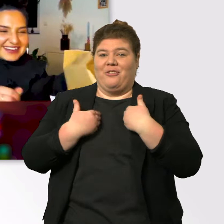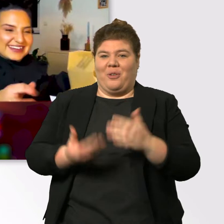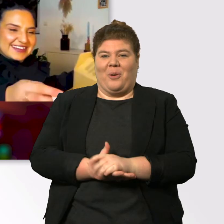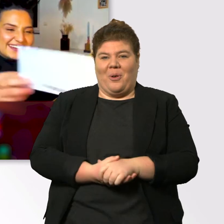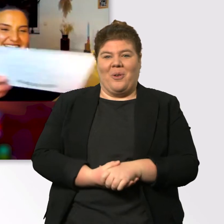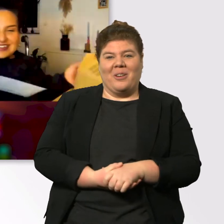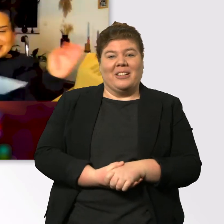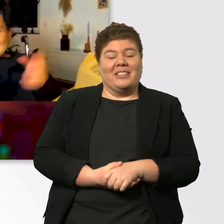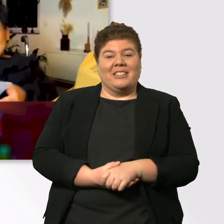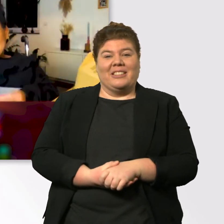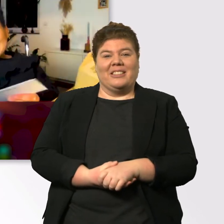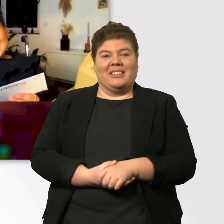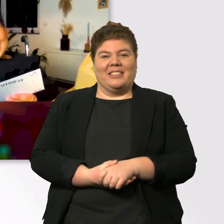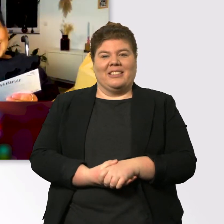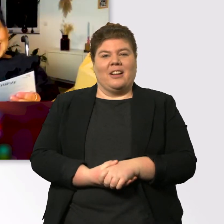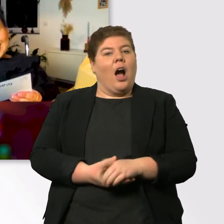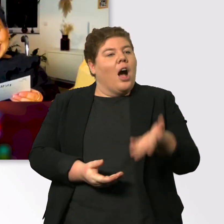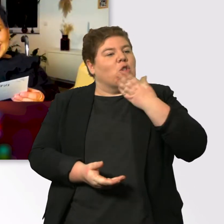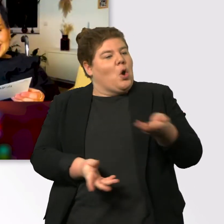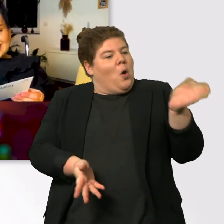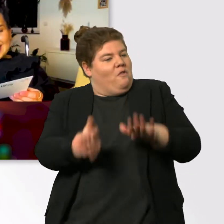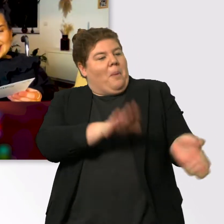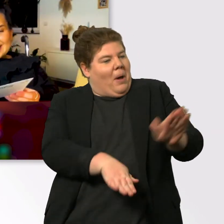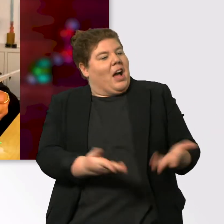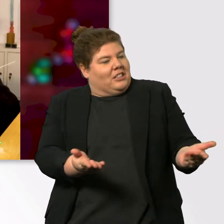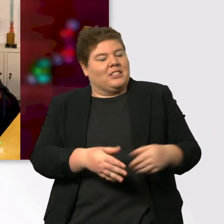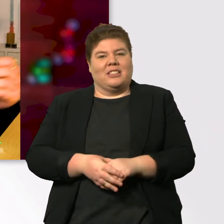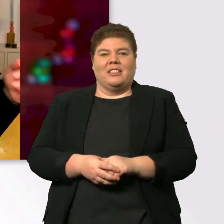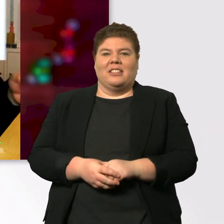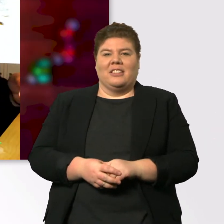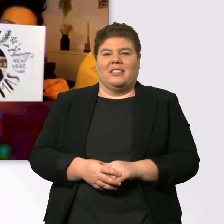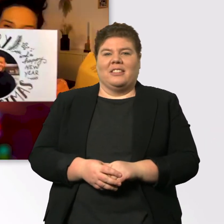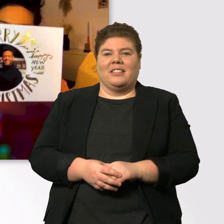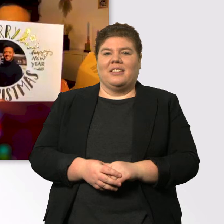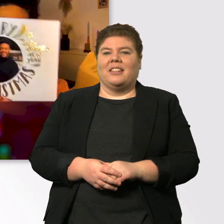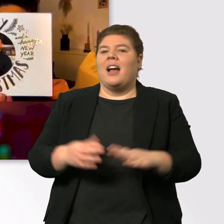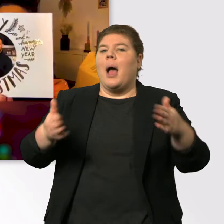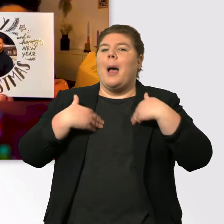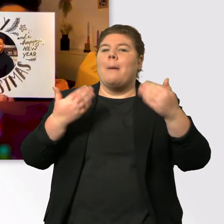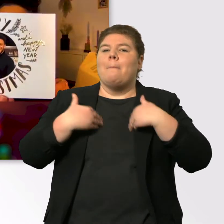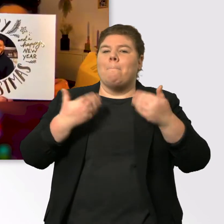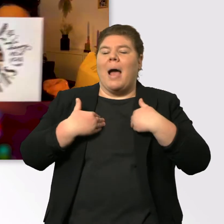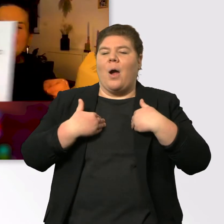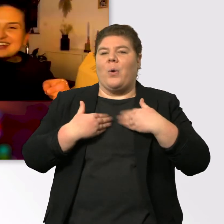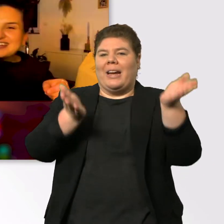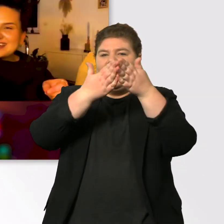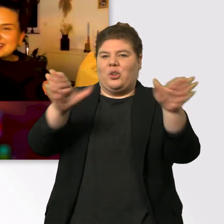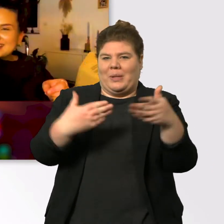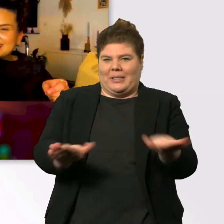Zack! Boom! Guck mal, wie schön das verpackt ist, Mensch! Eine Merry-Christmas-Karte von Leeroy! Jetzt